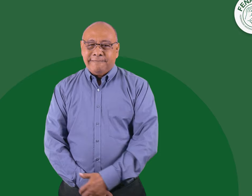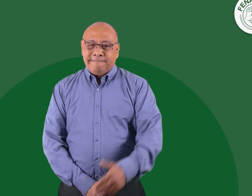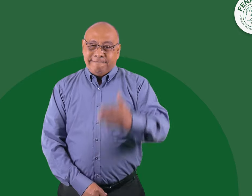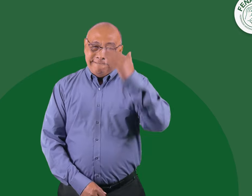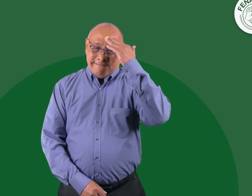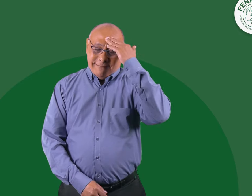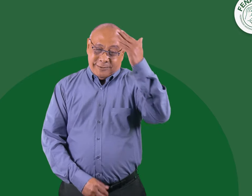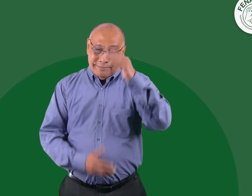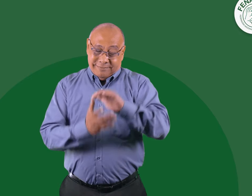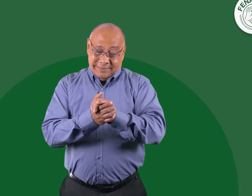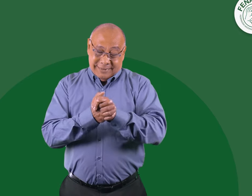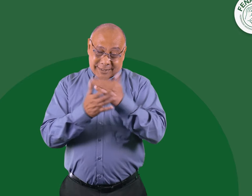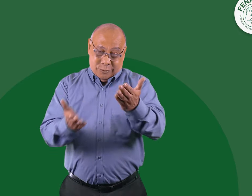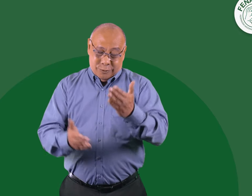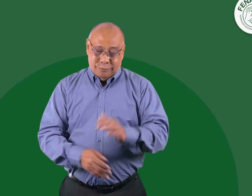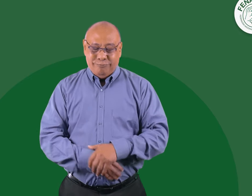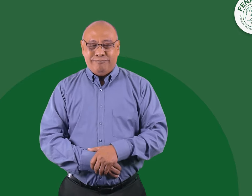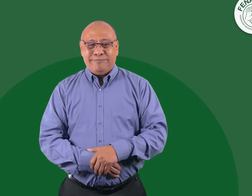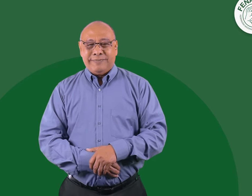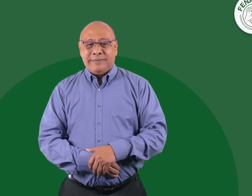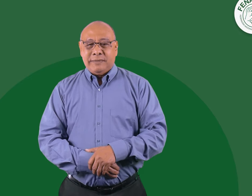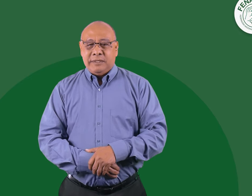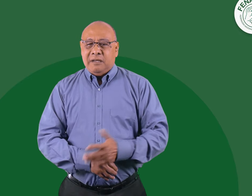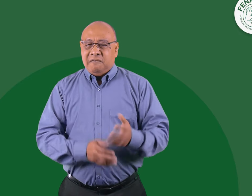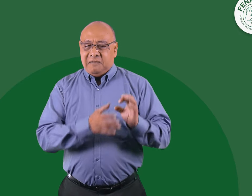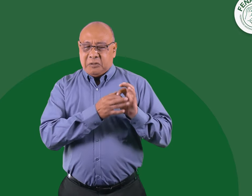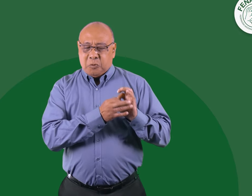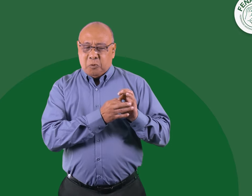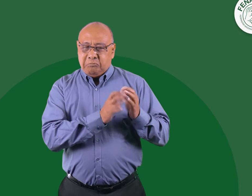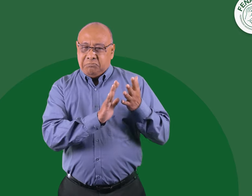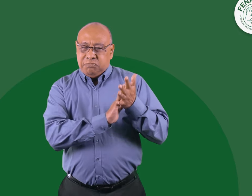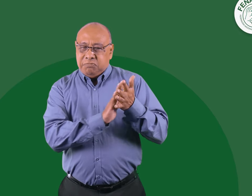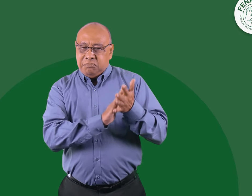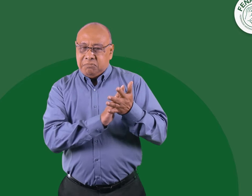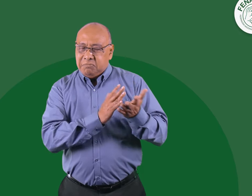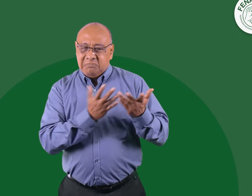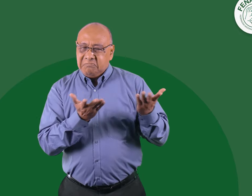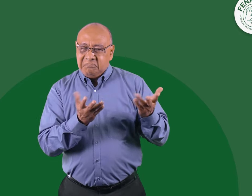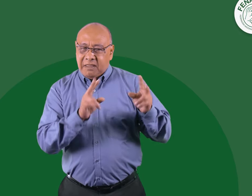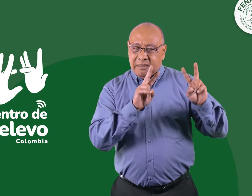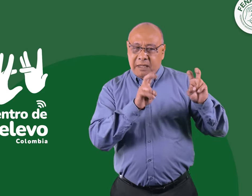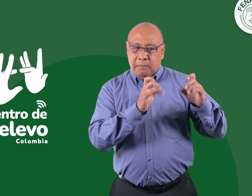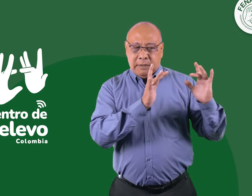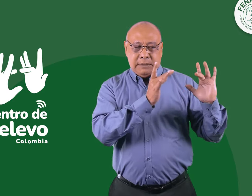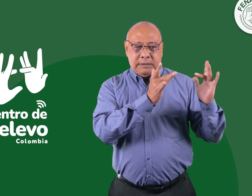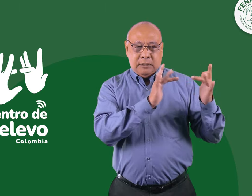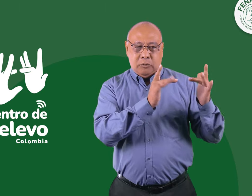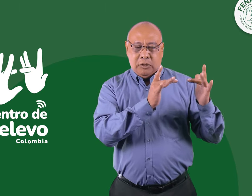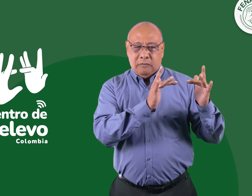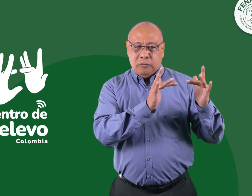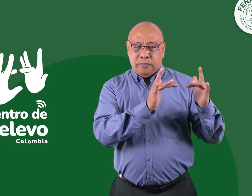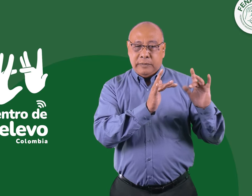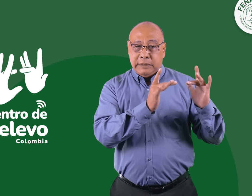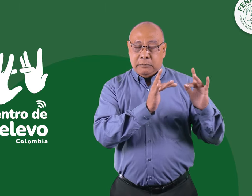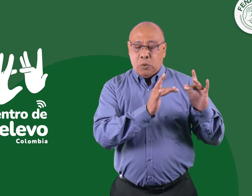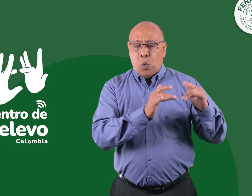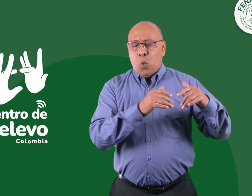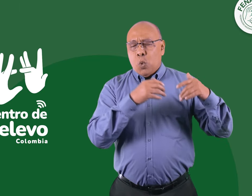Hola, un saludo. FENASCOL quiere informarles respecto al tema centro de relevo. Uff, hemos recibido